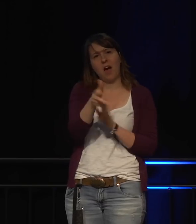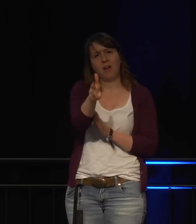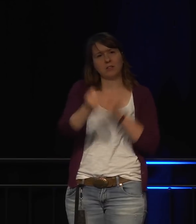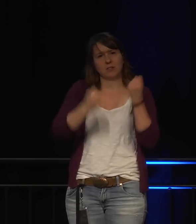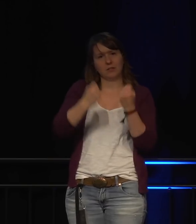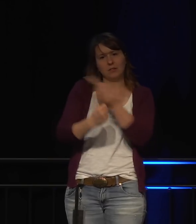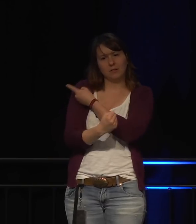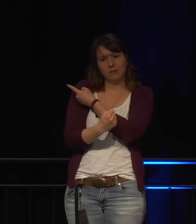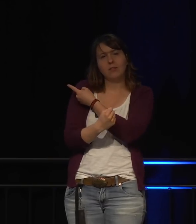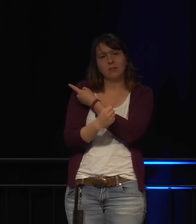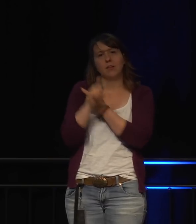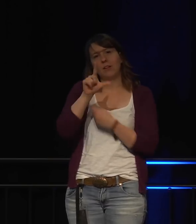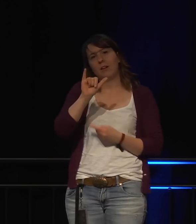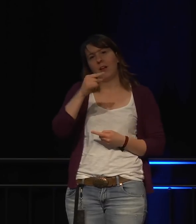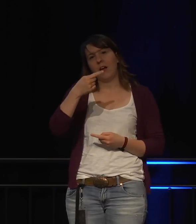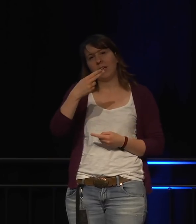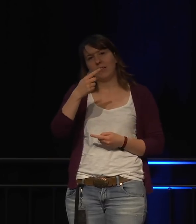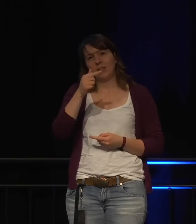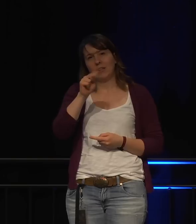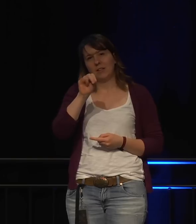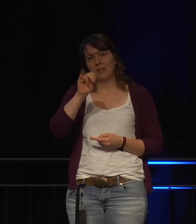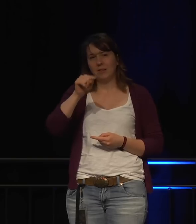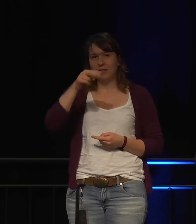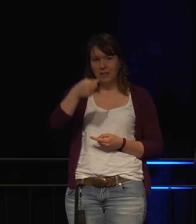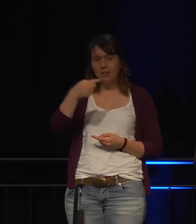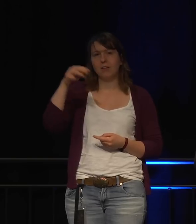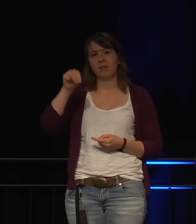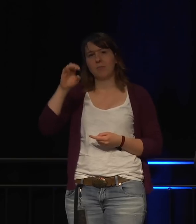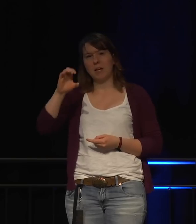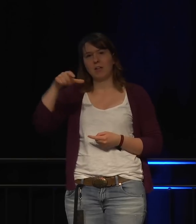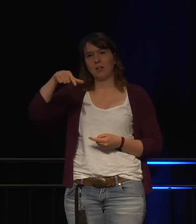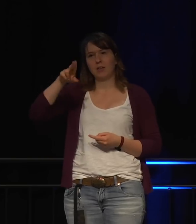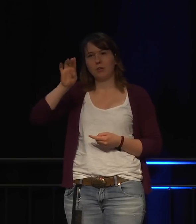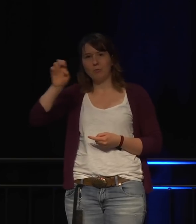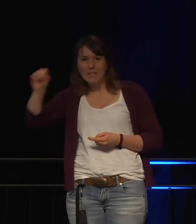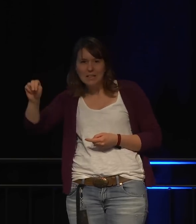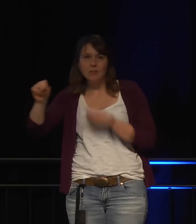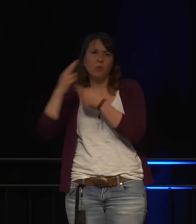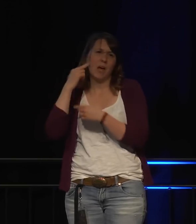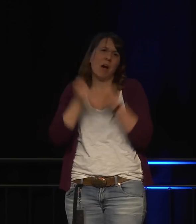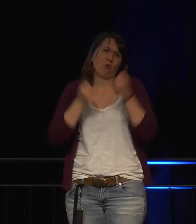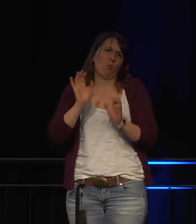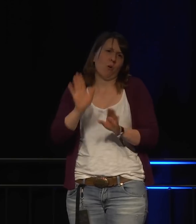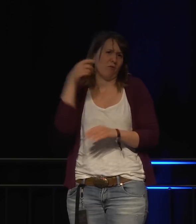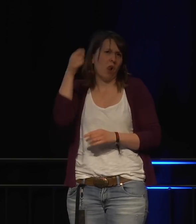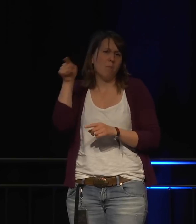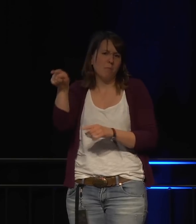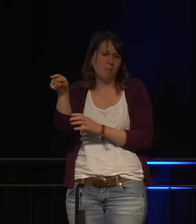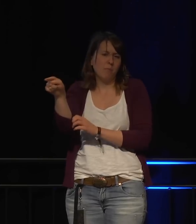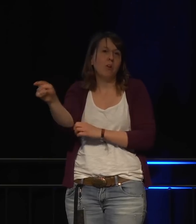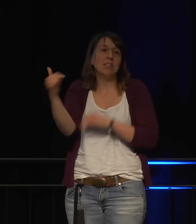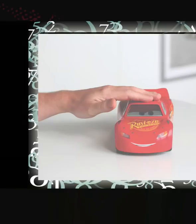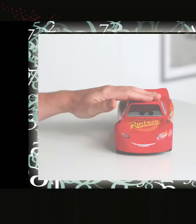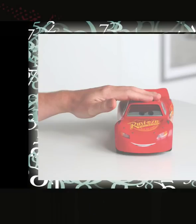of Things gesteuert. Das ist ein Spielzeug, was für 350 Dollar verkauft wird.